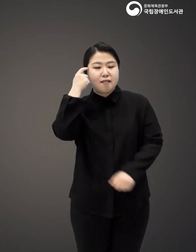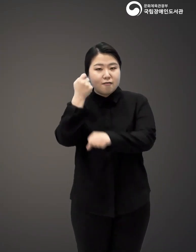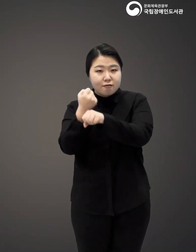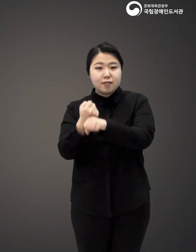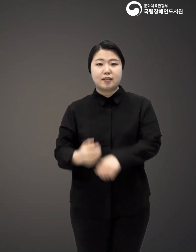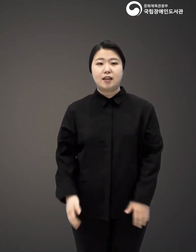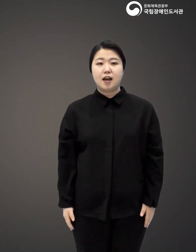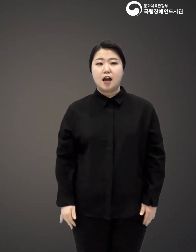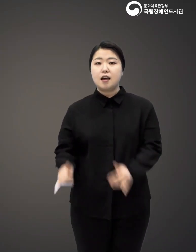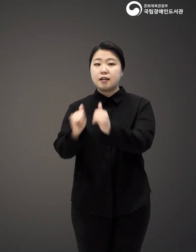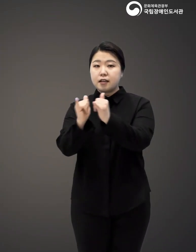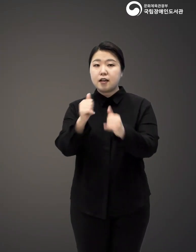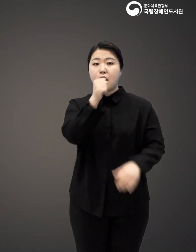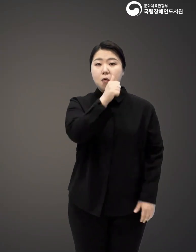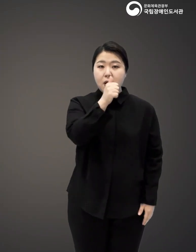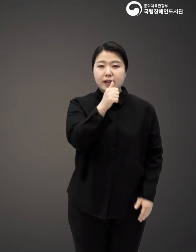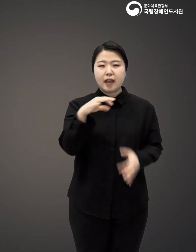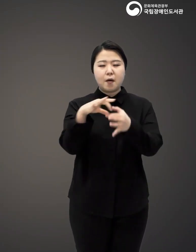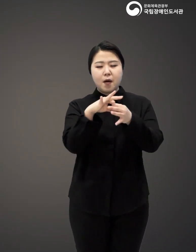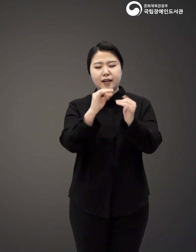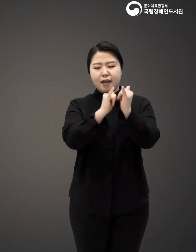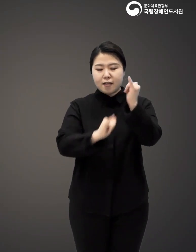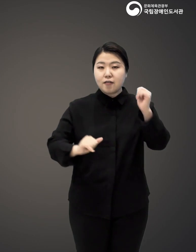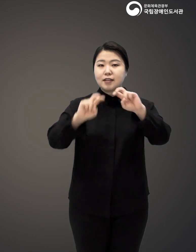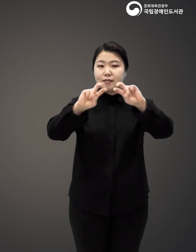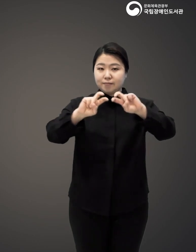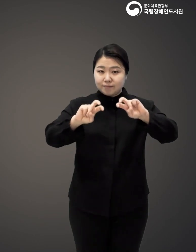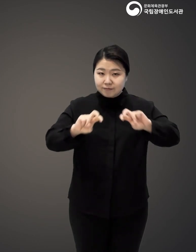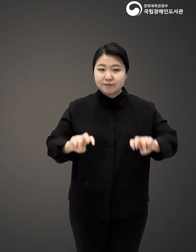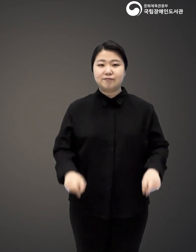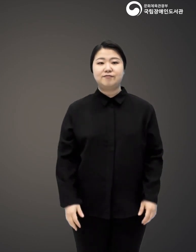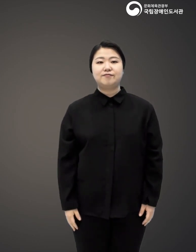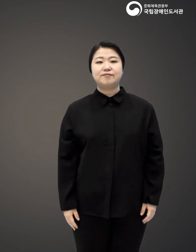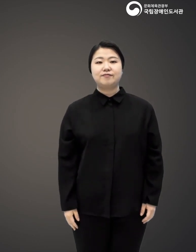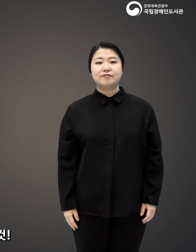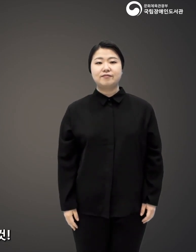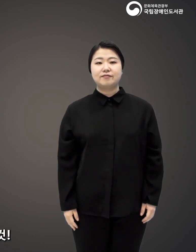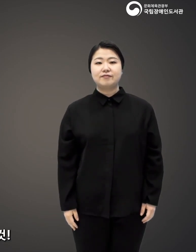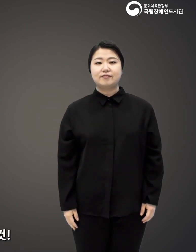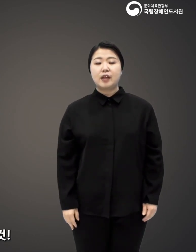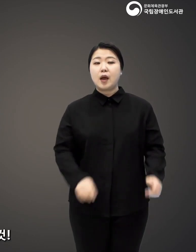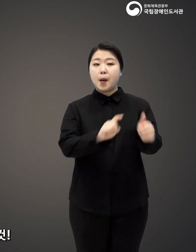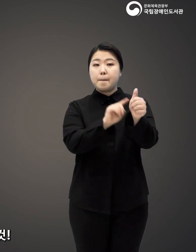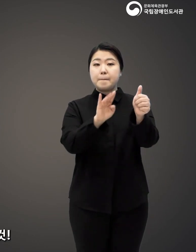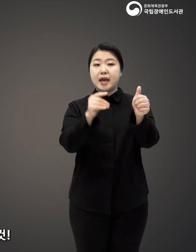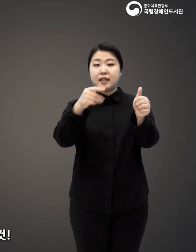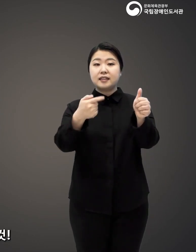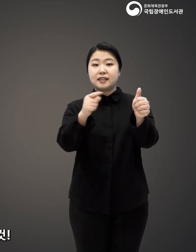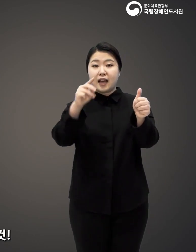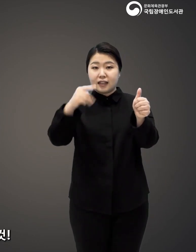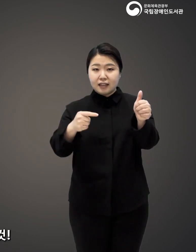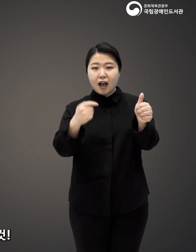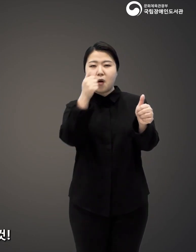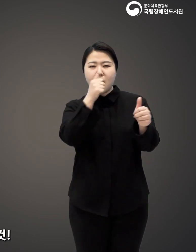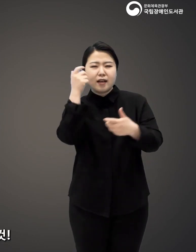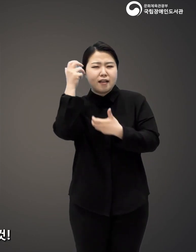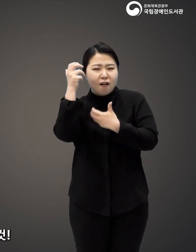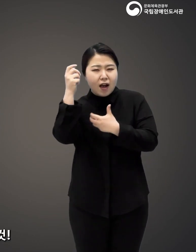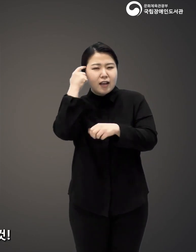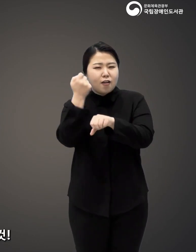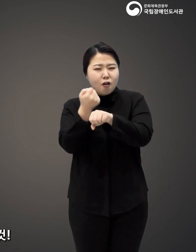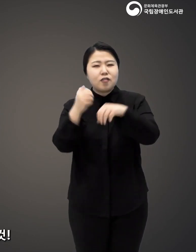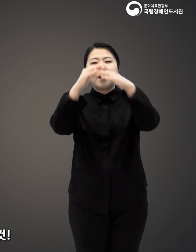인간과 고양이 애증의 역사를 파헤치다 베르나르 베르베르가 열광하며